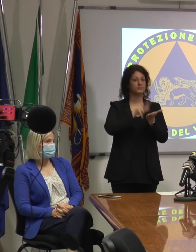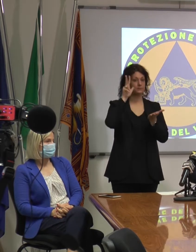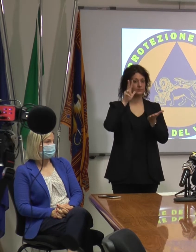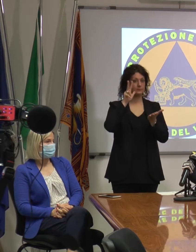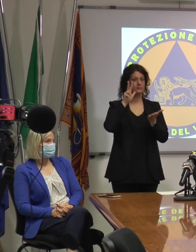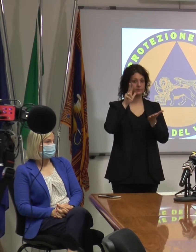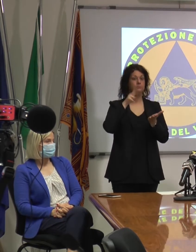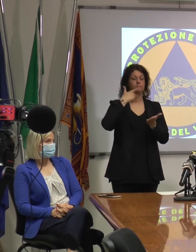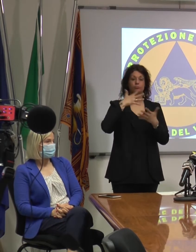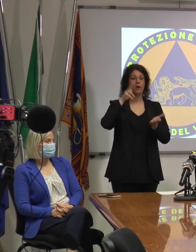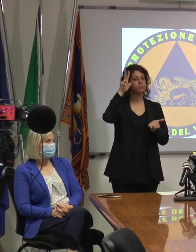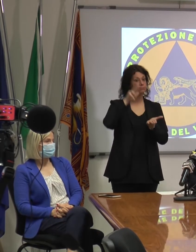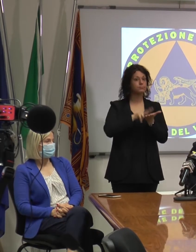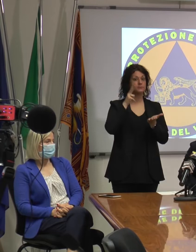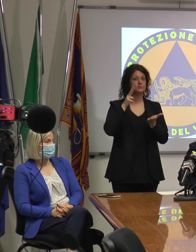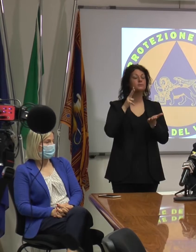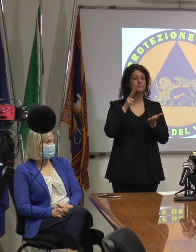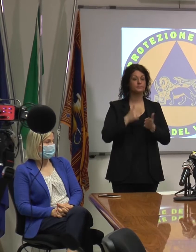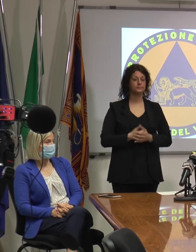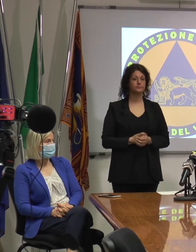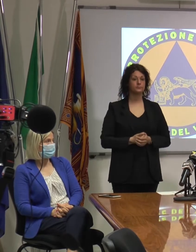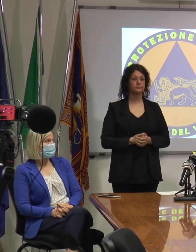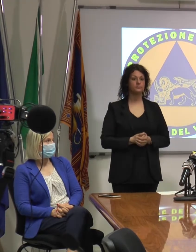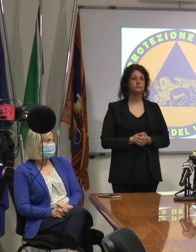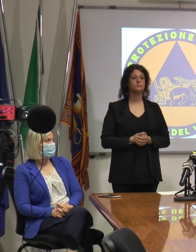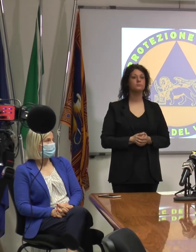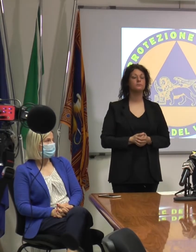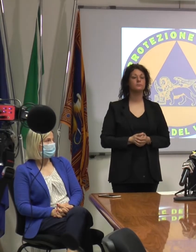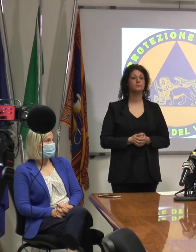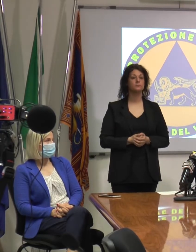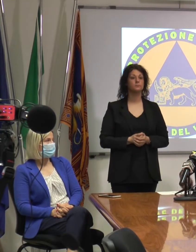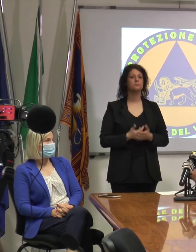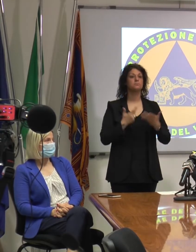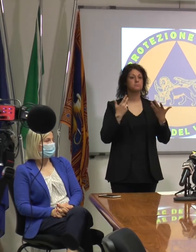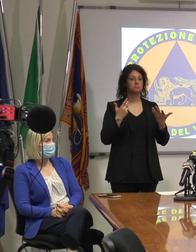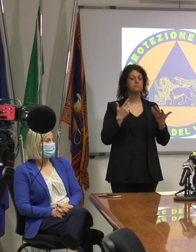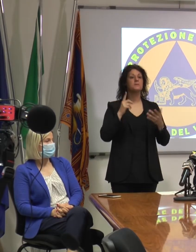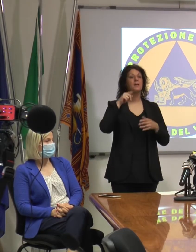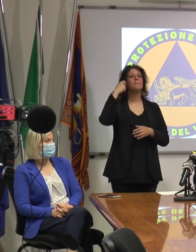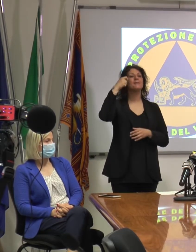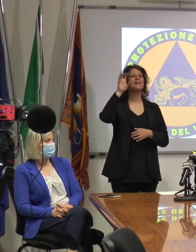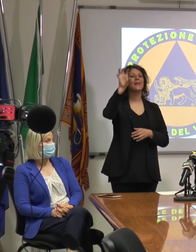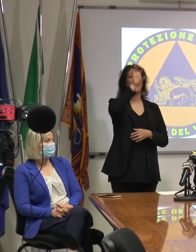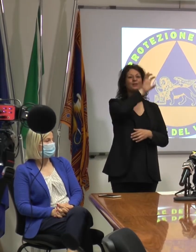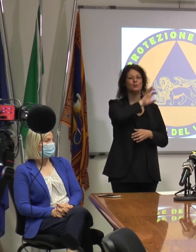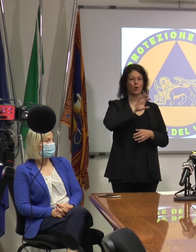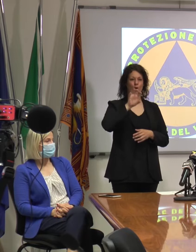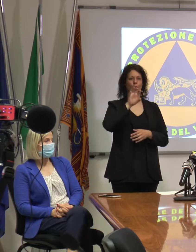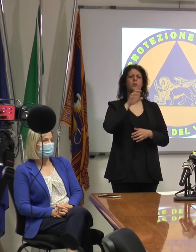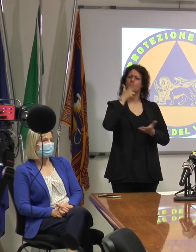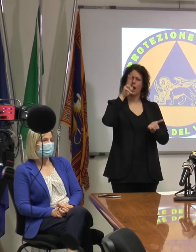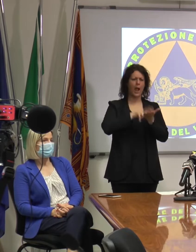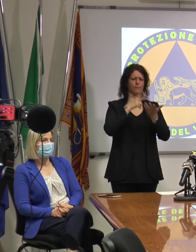Diciamo in dote questa partita. I colleghi per solidarietà col Veneto, che voleva aprire per primo, le hanno